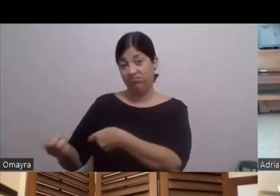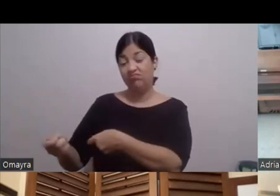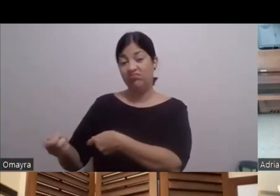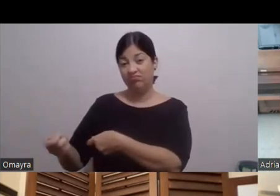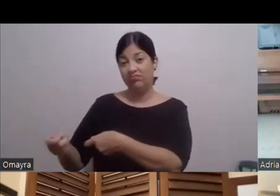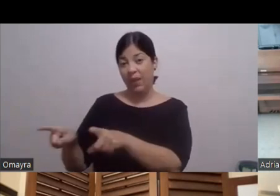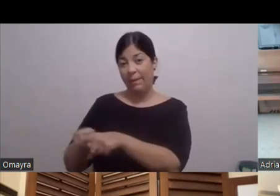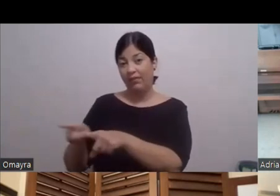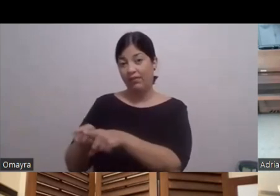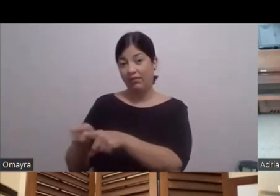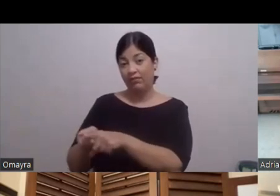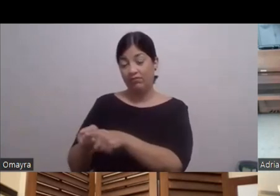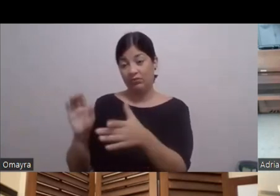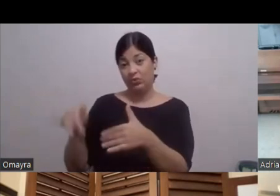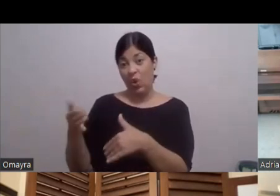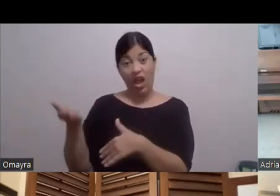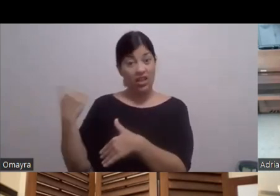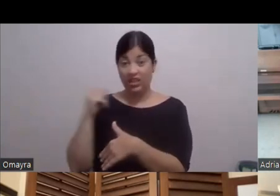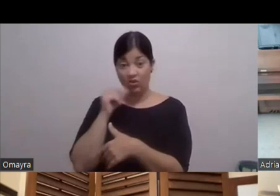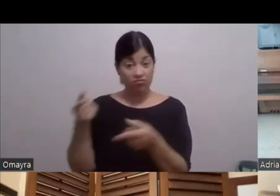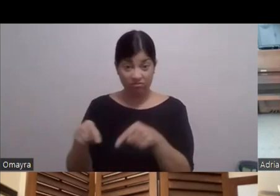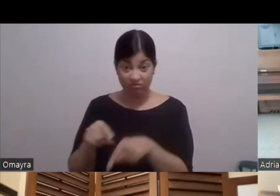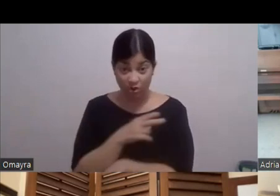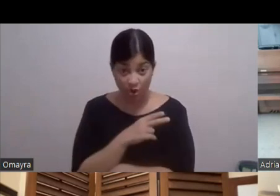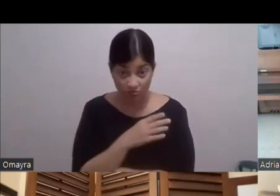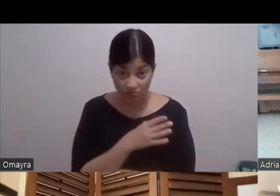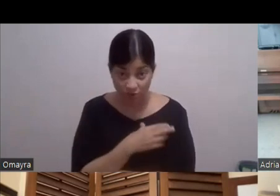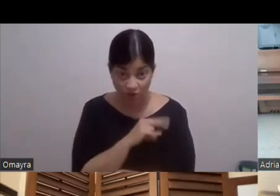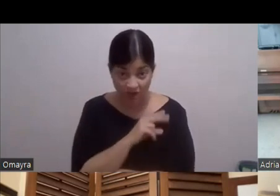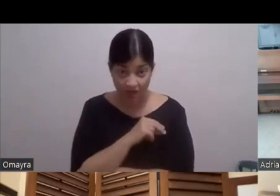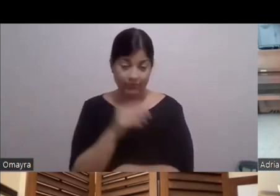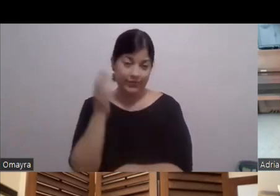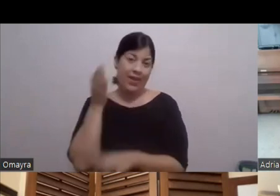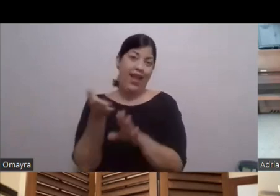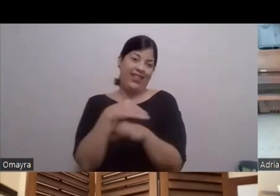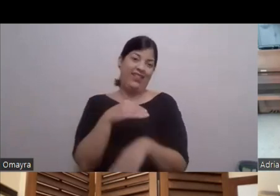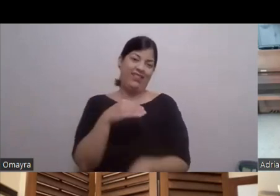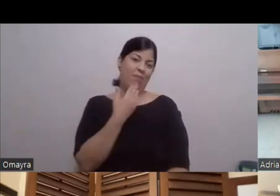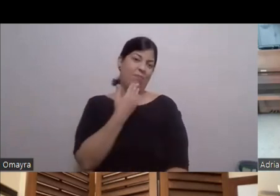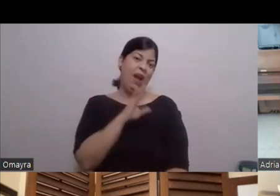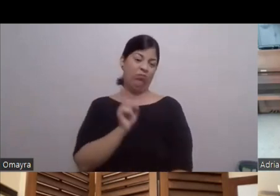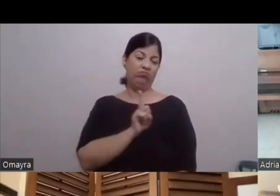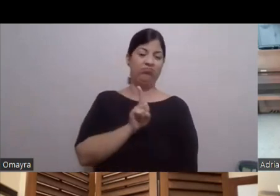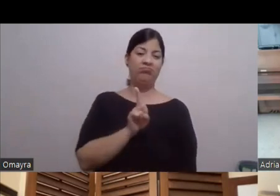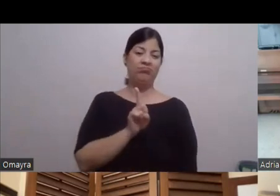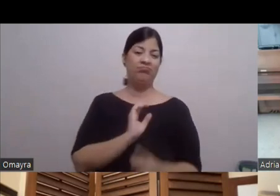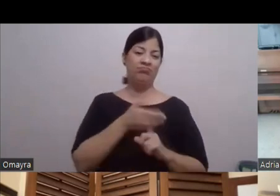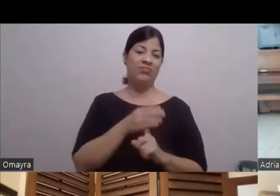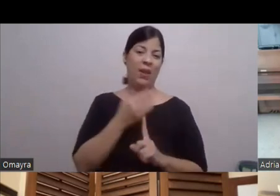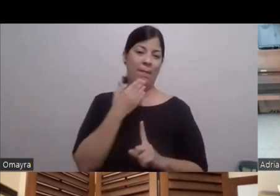Que eso antes Lo hacían las novelas Estaba el malo Era muy malo Pero era Era el malo Era el malo De cuello De cuello